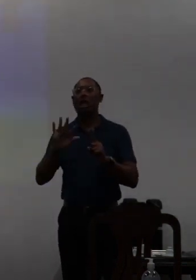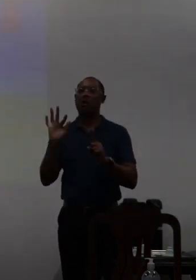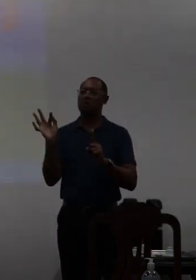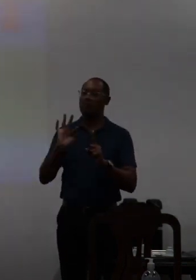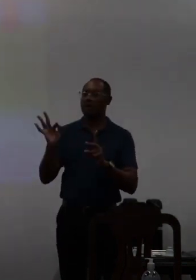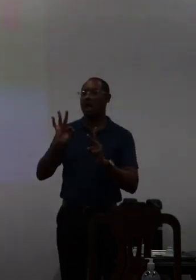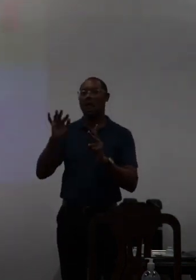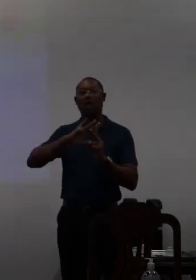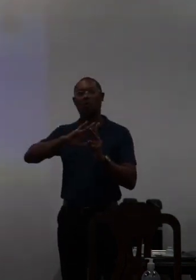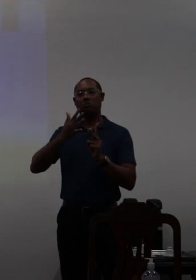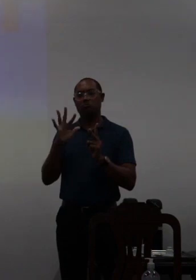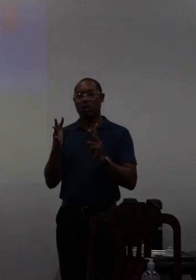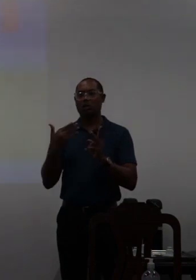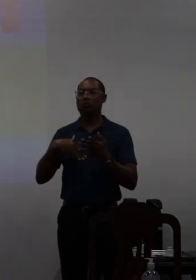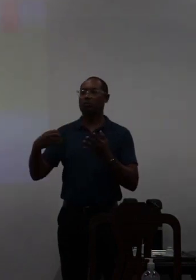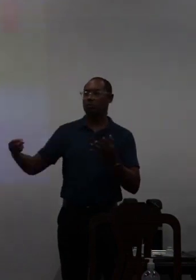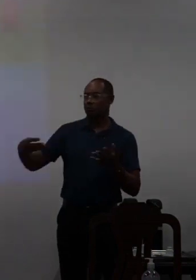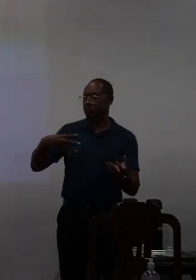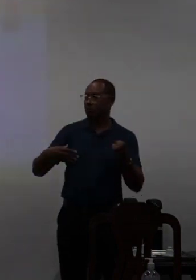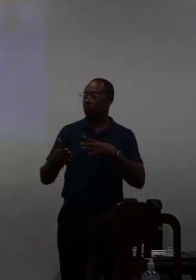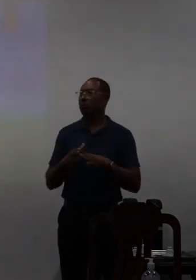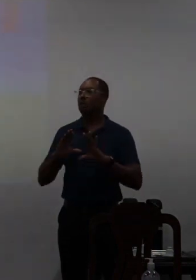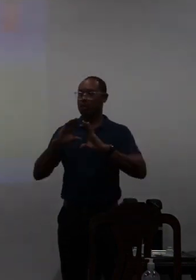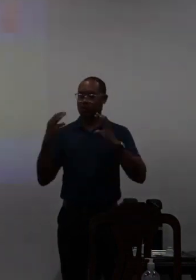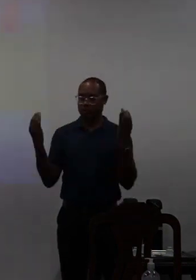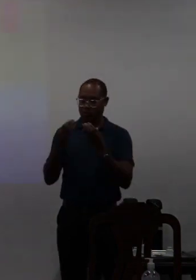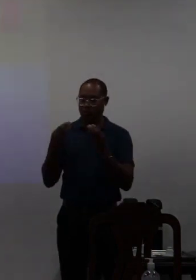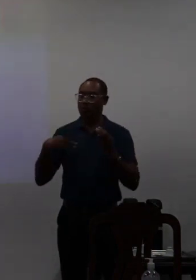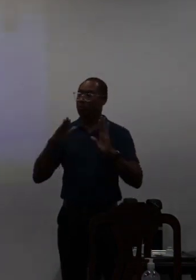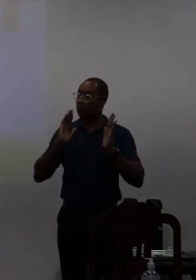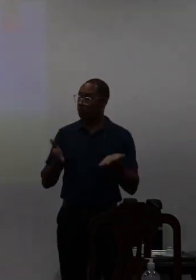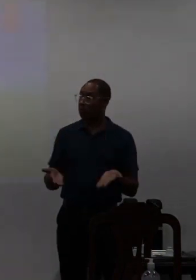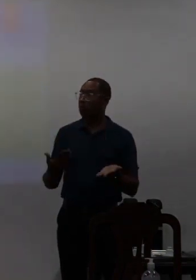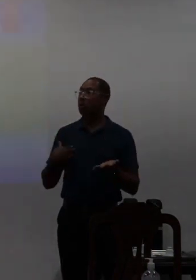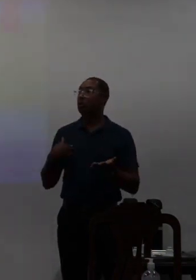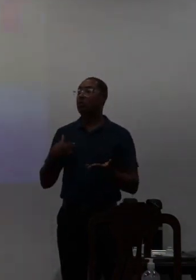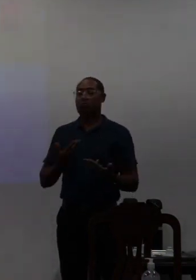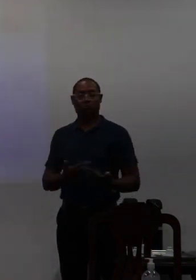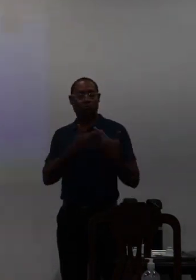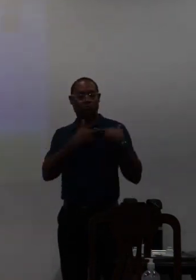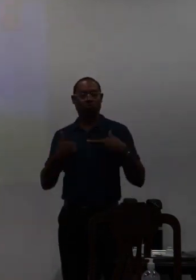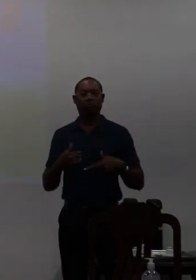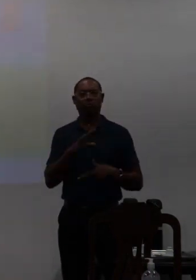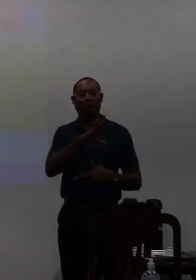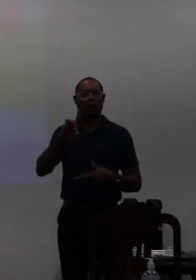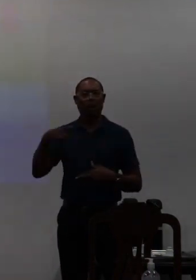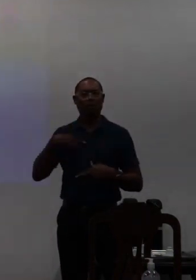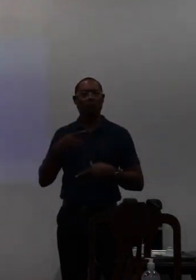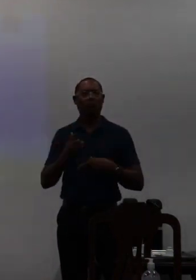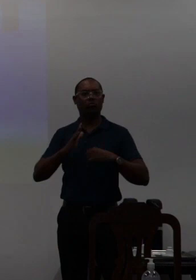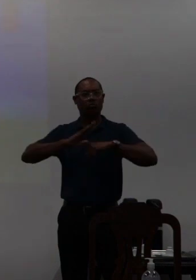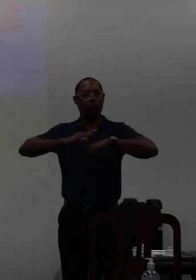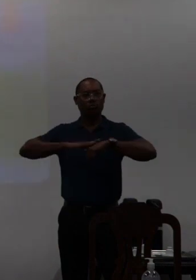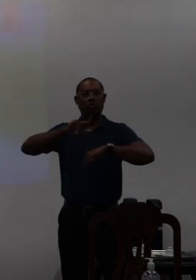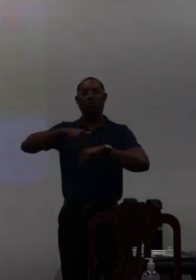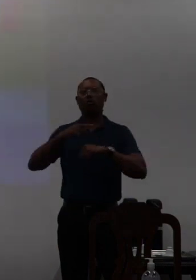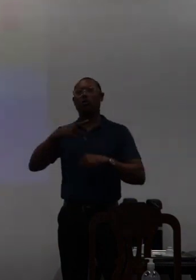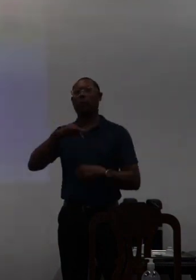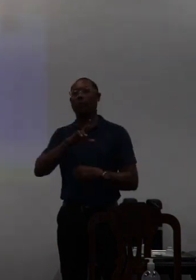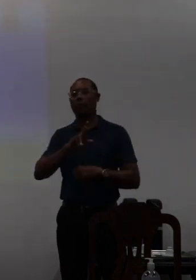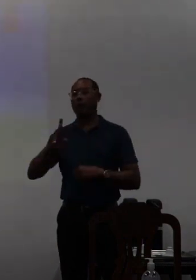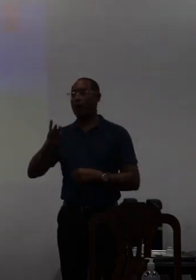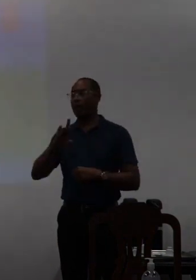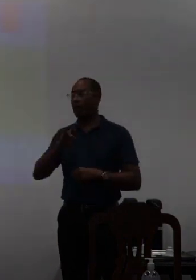apresentamos essa nova revisão à comissão que era responsável por ordenar a comissão com os projetores